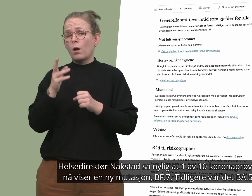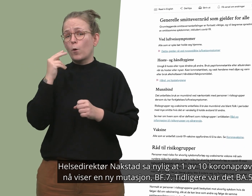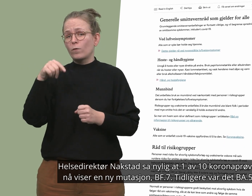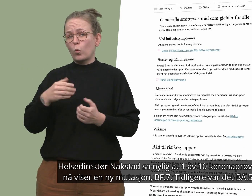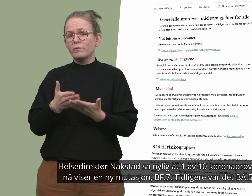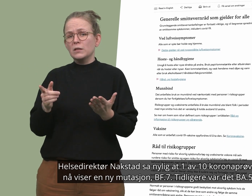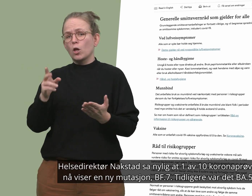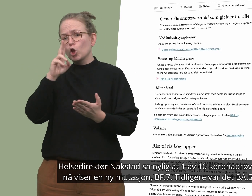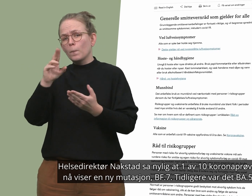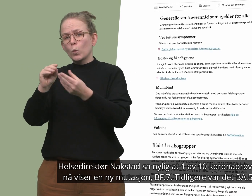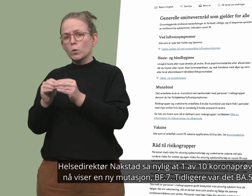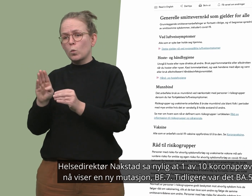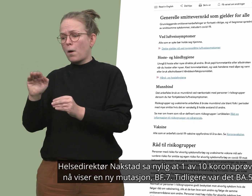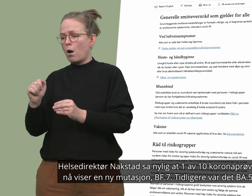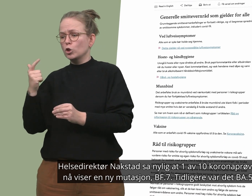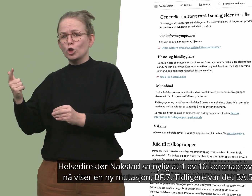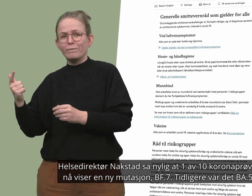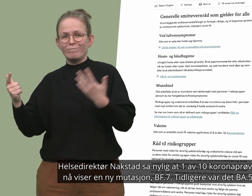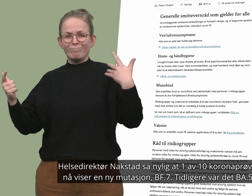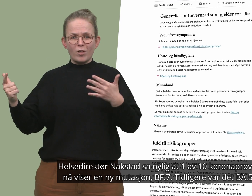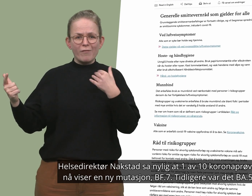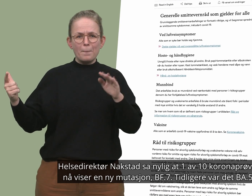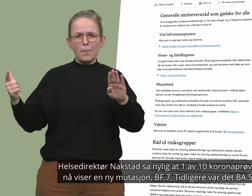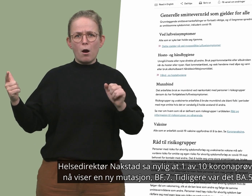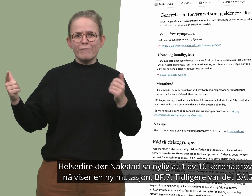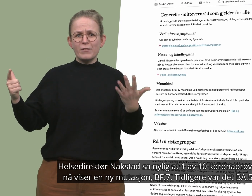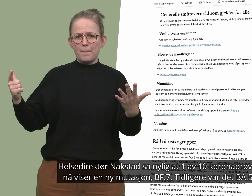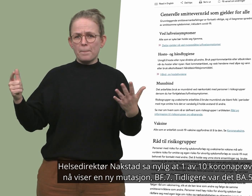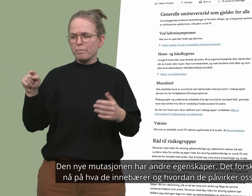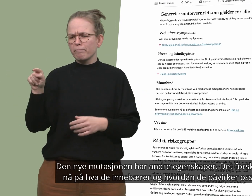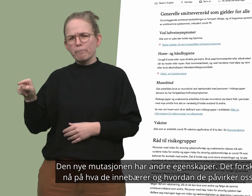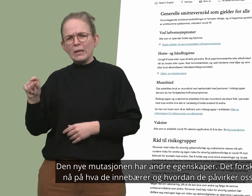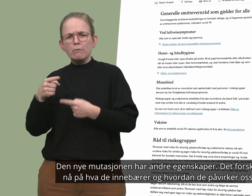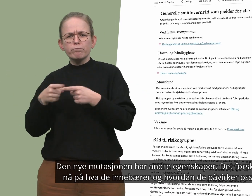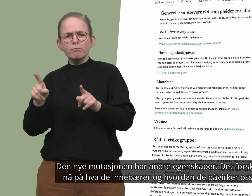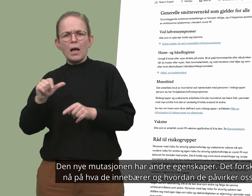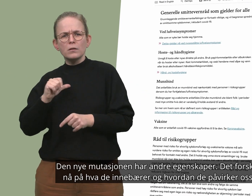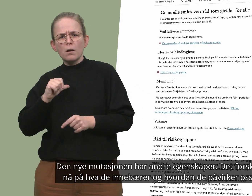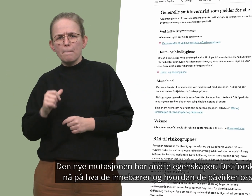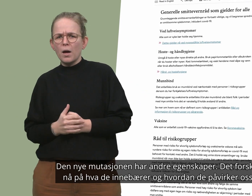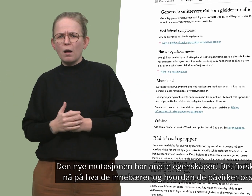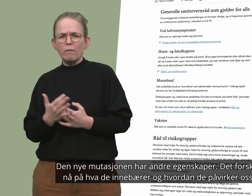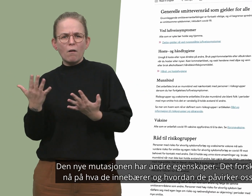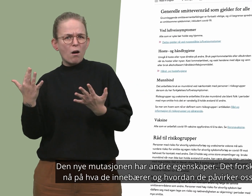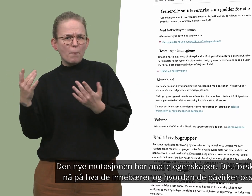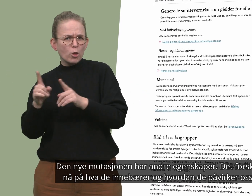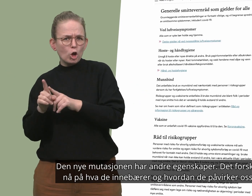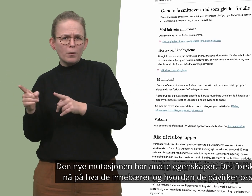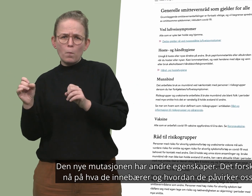koronaprøver nå viser en ny mutasjon, BF7. Tidligere var det BA5. Den nye mutasjonen har andre egenskaper.